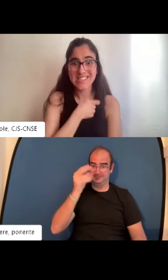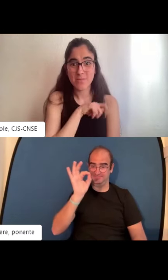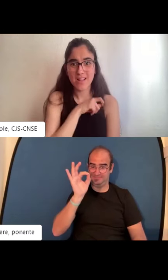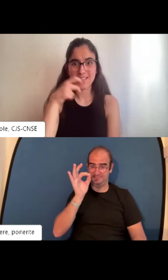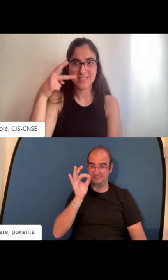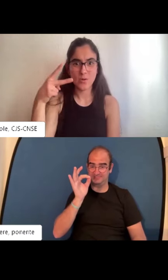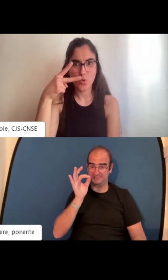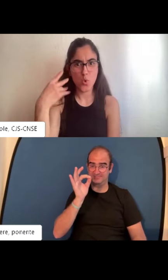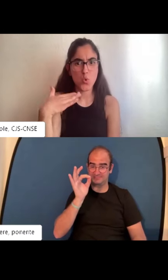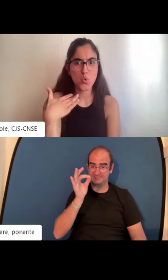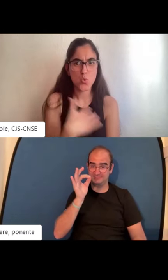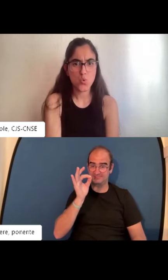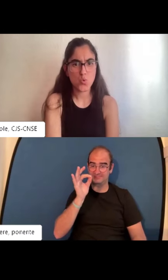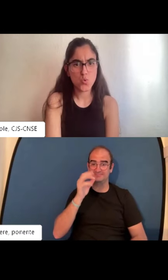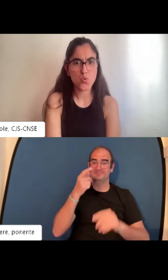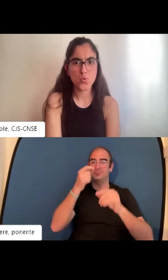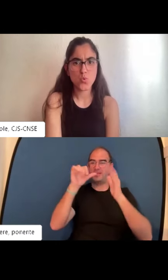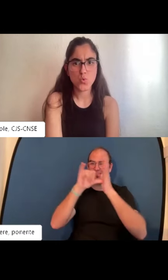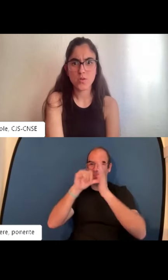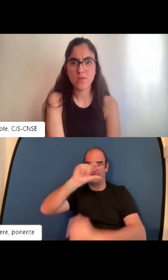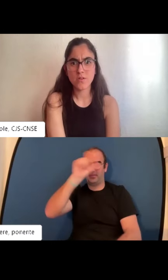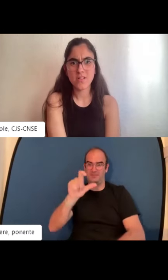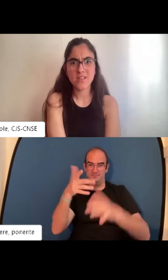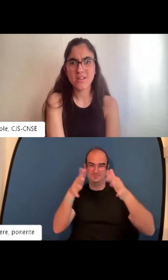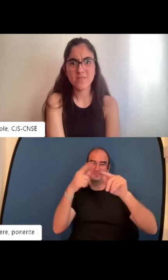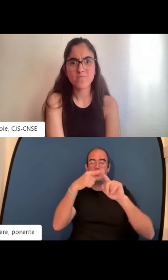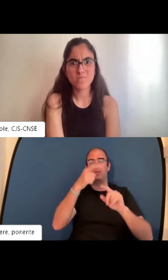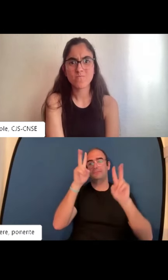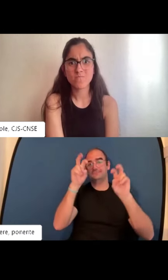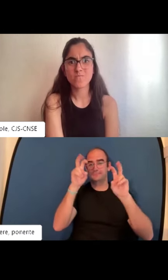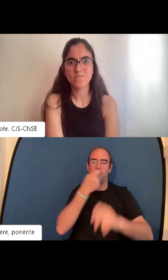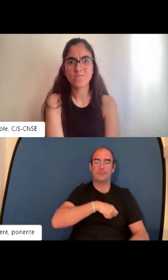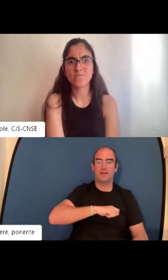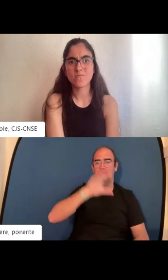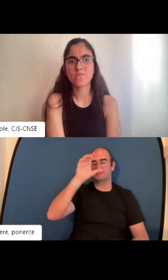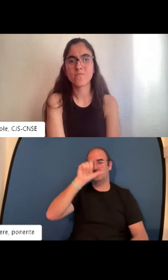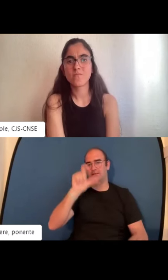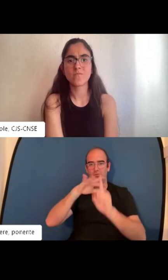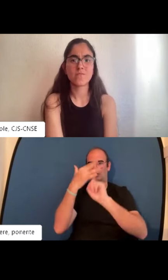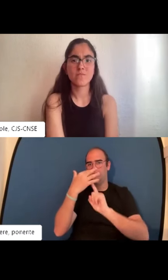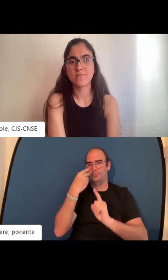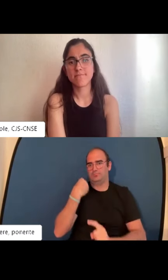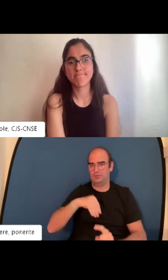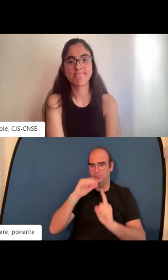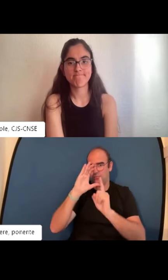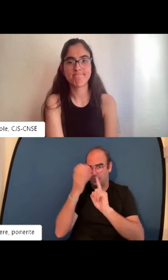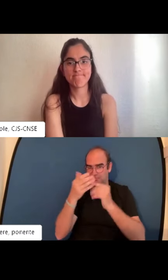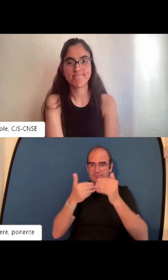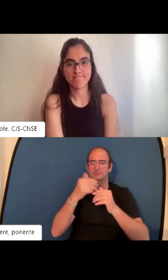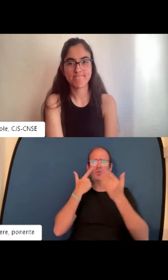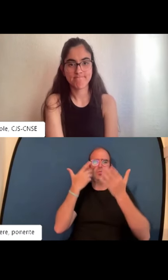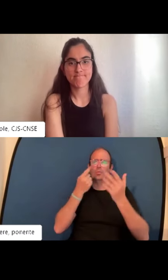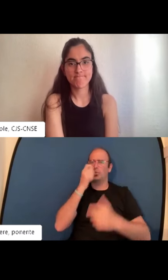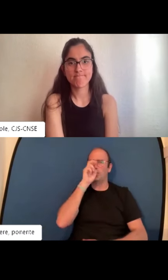estamos ahora mismo. El segundo país. Efectivamente, estamos segundos. Cerca de Italia. España e Italia